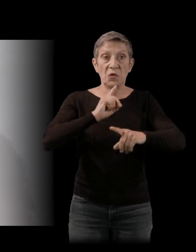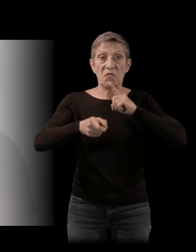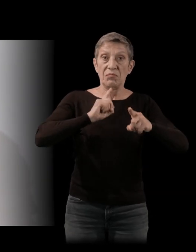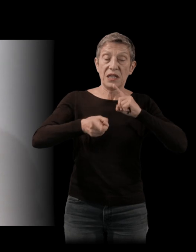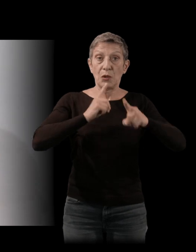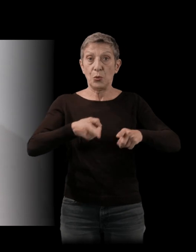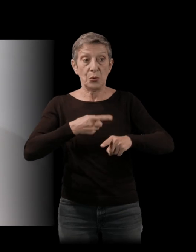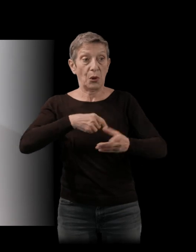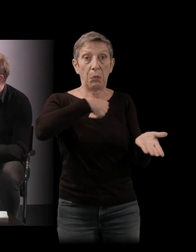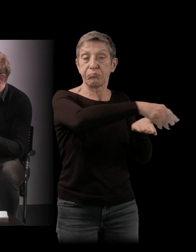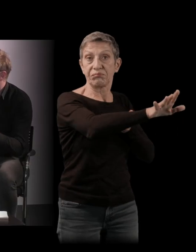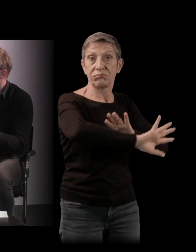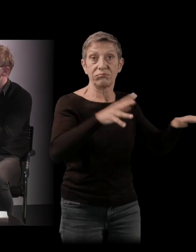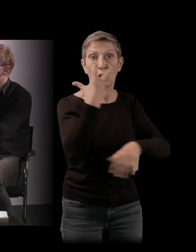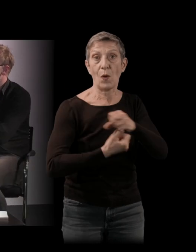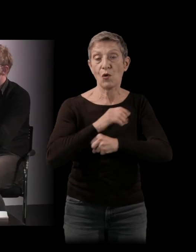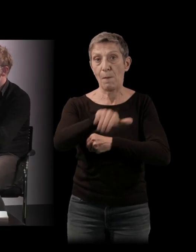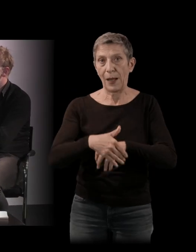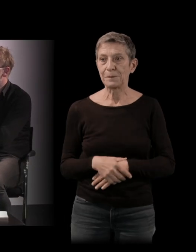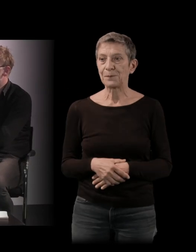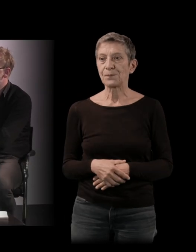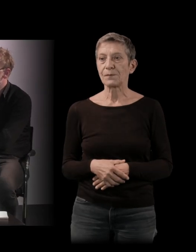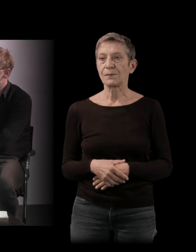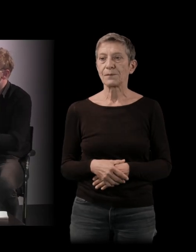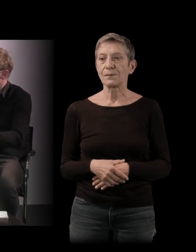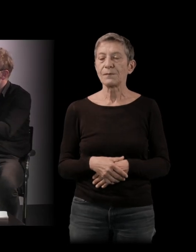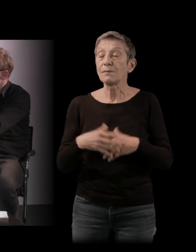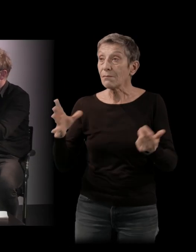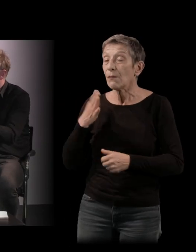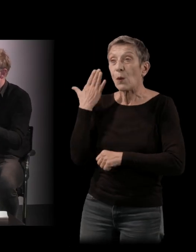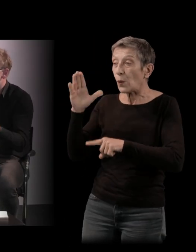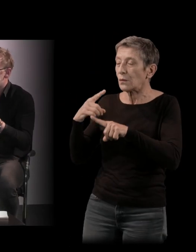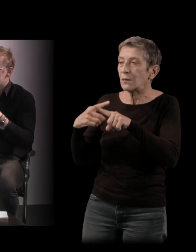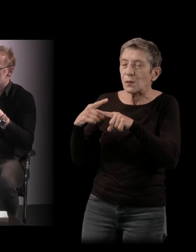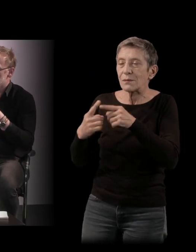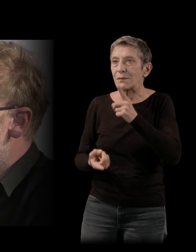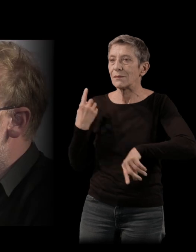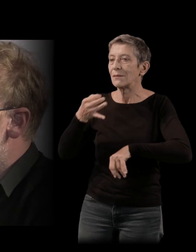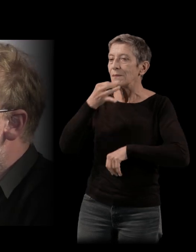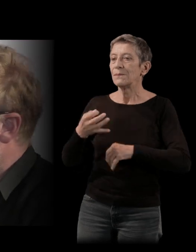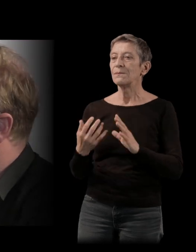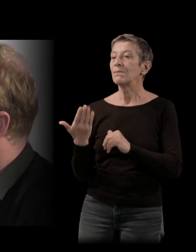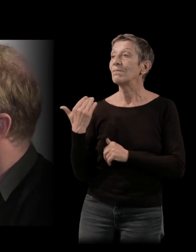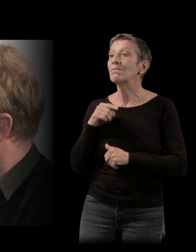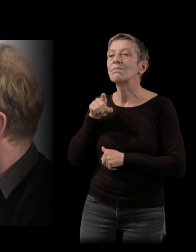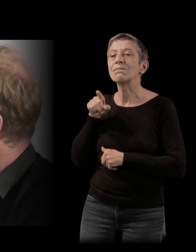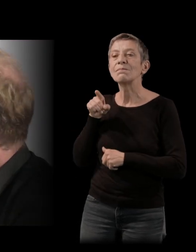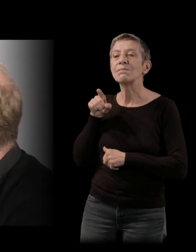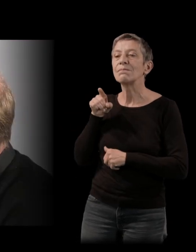plus tard. Il y une autre chose aussi qu'il faut évoquer. Vous disiez tout à l'heure que vous aviez écrit aussi à partir des impressions